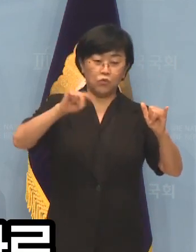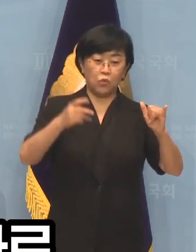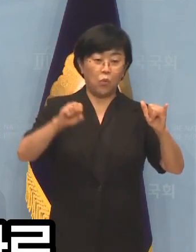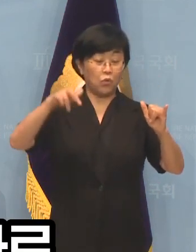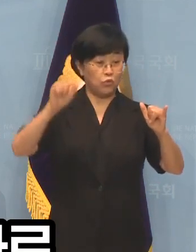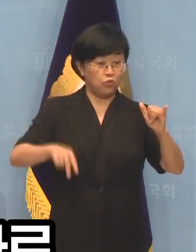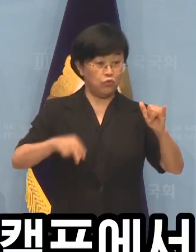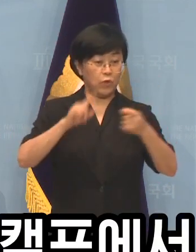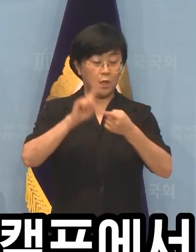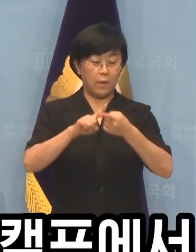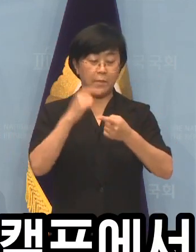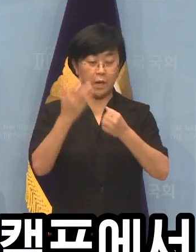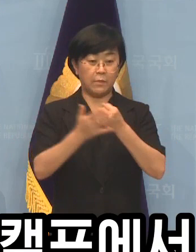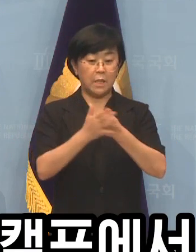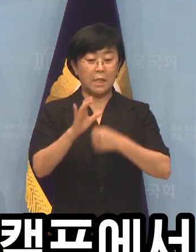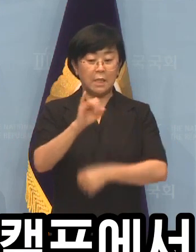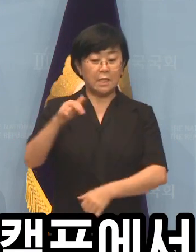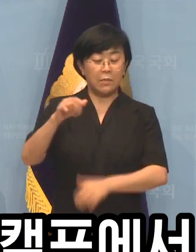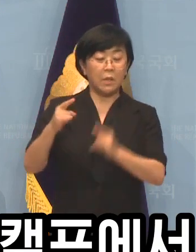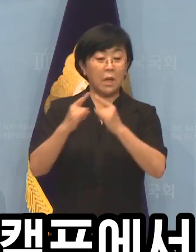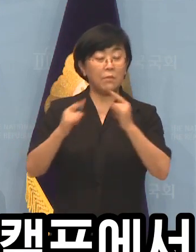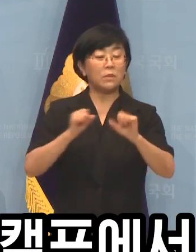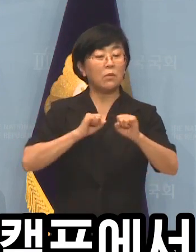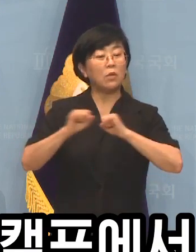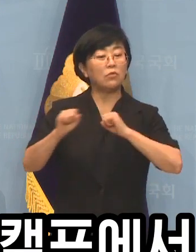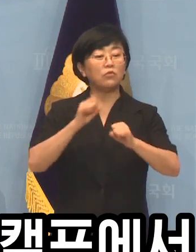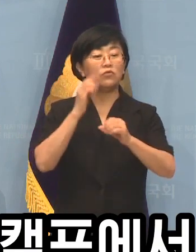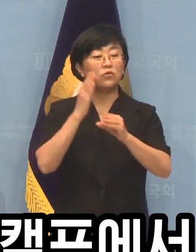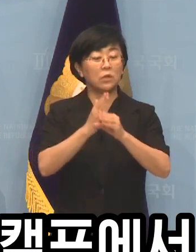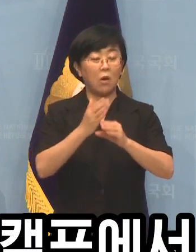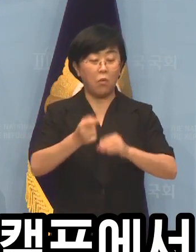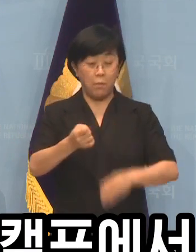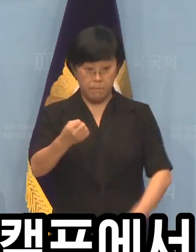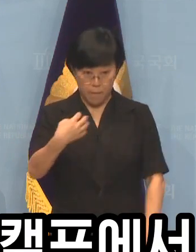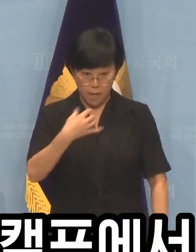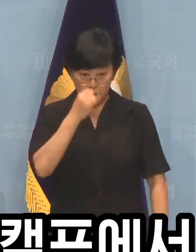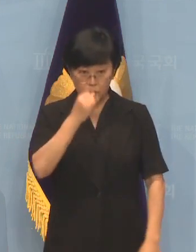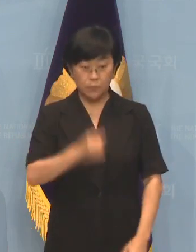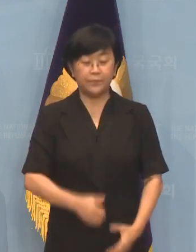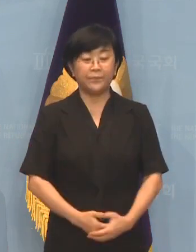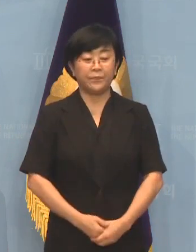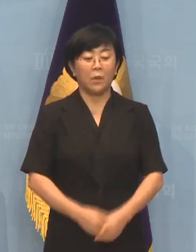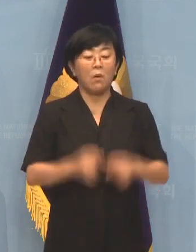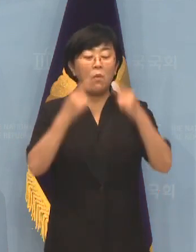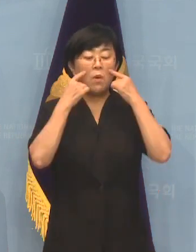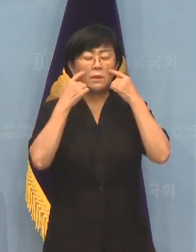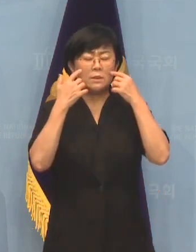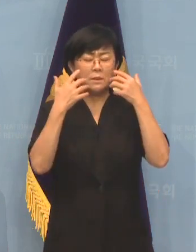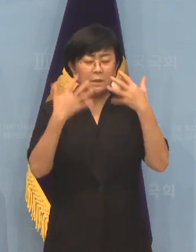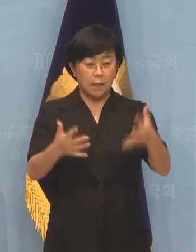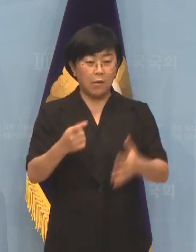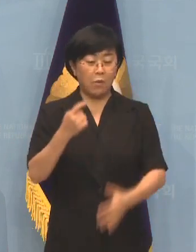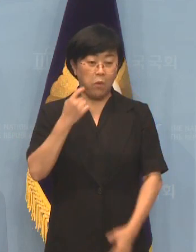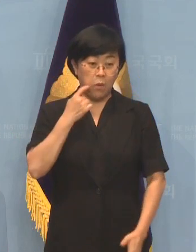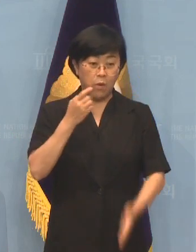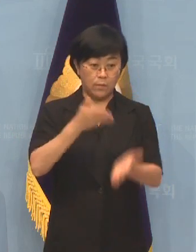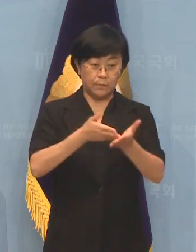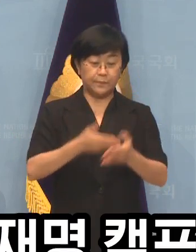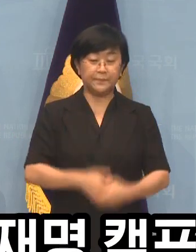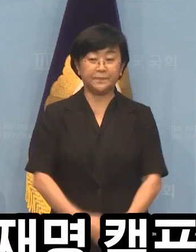거명하며 현재 이재명 캠프에서 활동 중이라고 밝혔습니다. 명백한 허위 사실입니다.